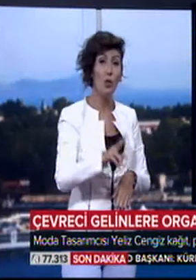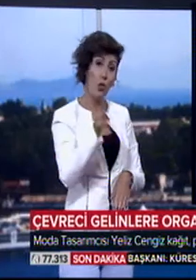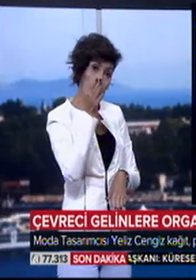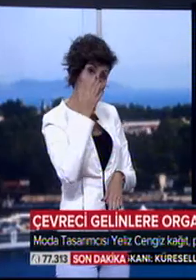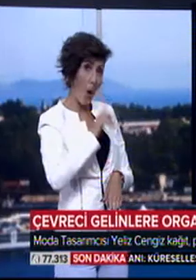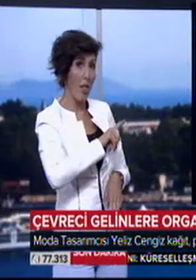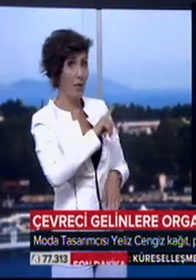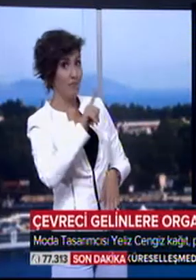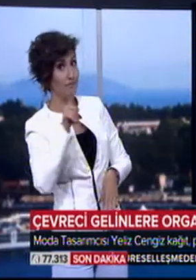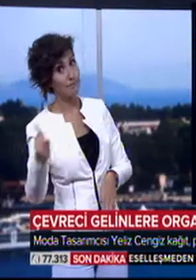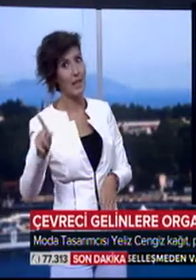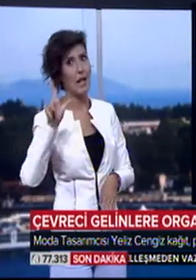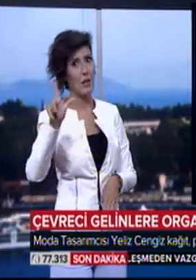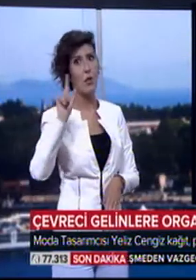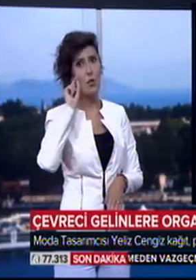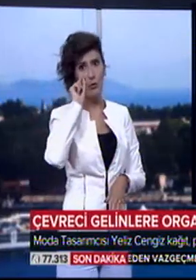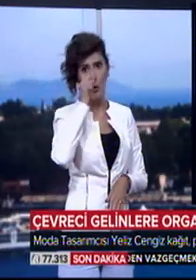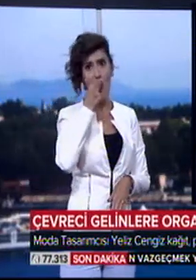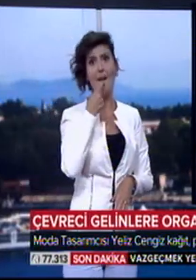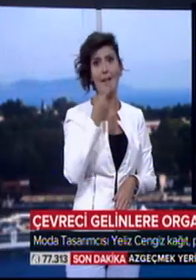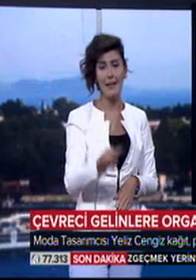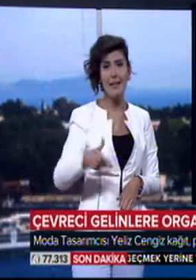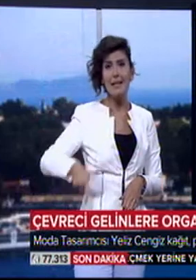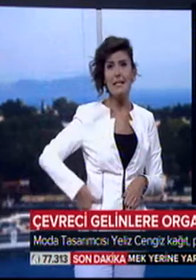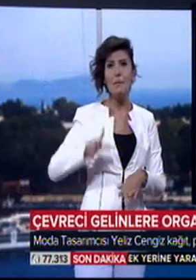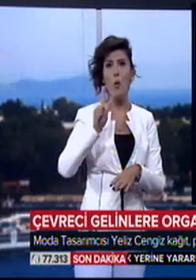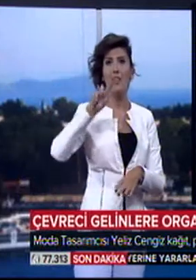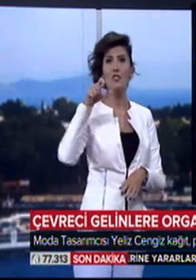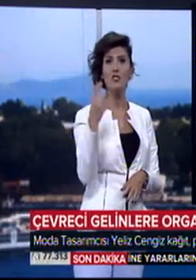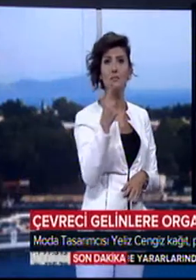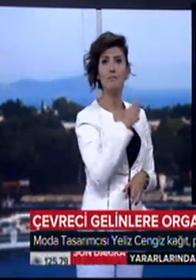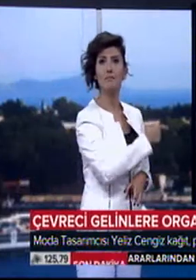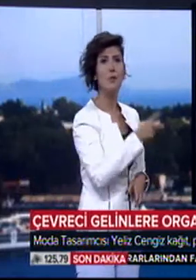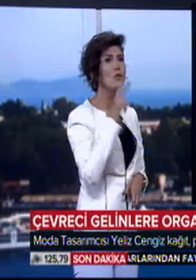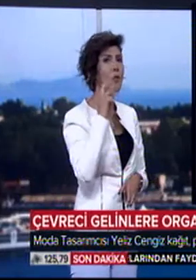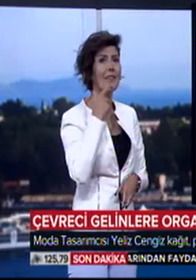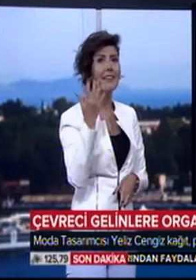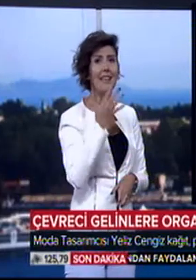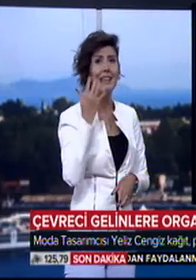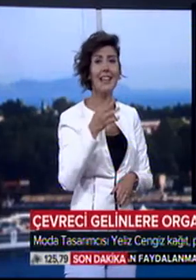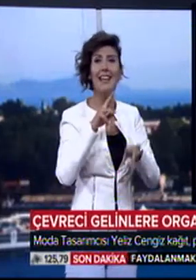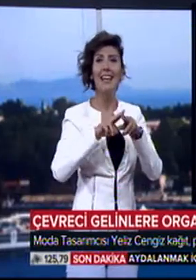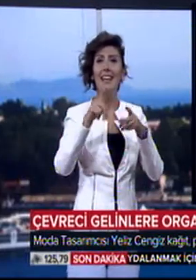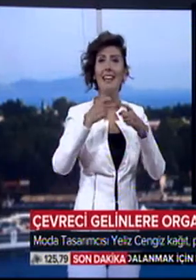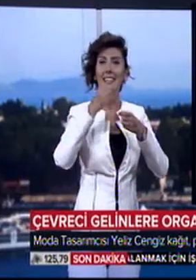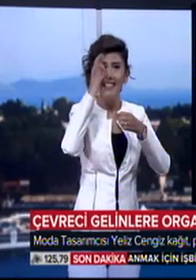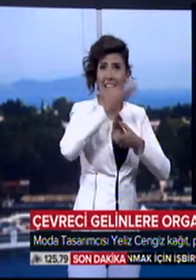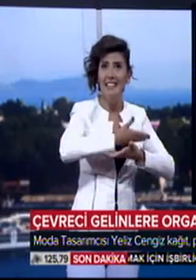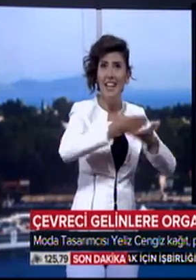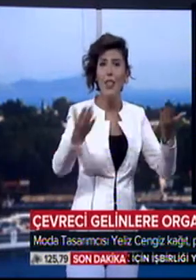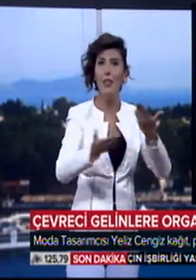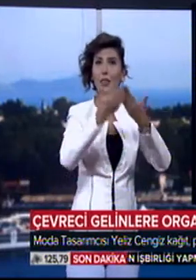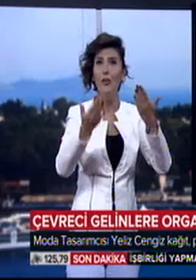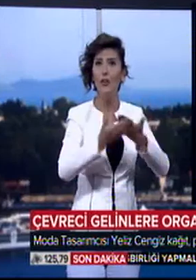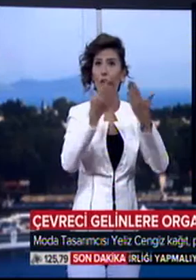olduğunu düşünüyorum. İzmirli modacı Yeliz Cengiz son yıllarda kır düğünlerine artan ilgiyi de dikkate aldı. Çevreci